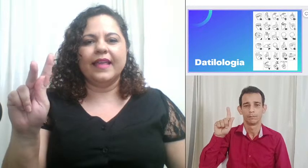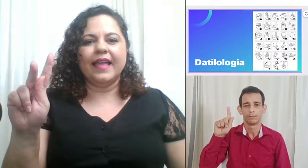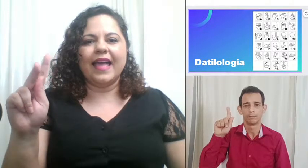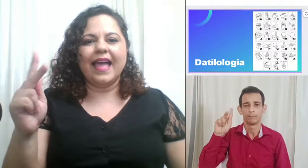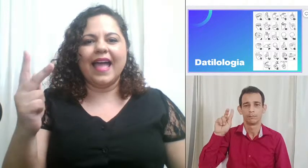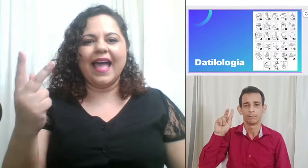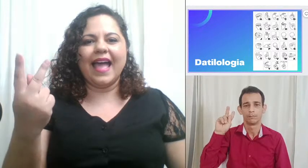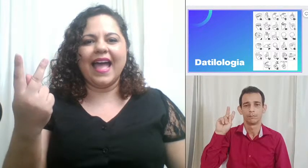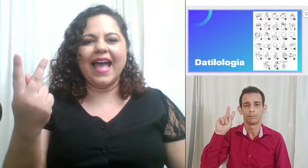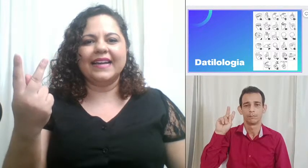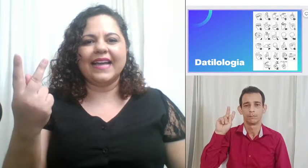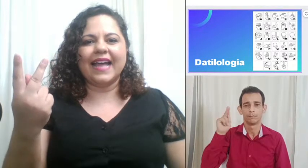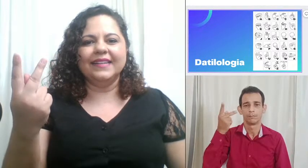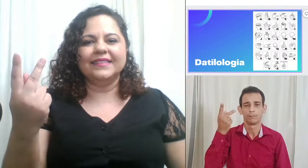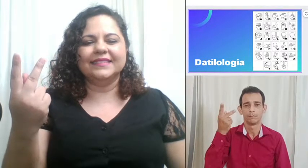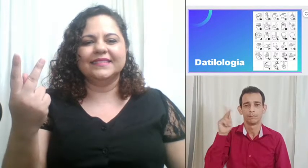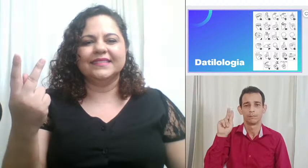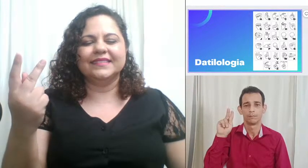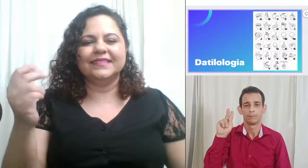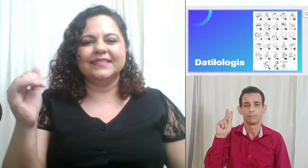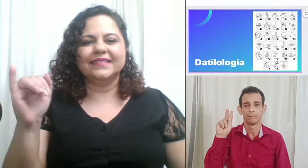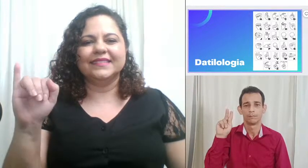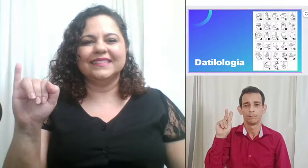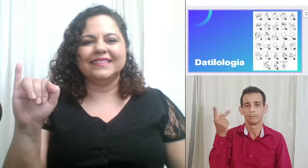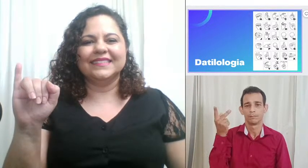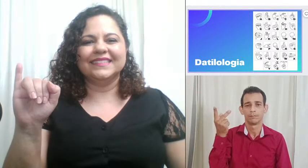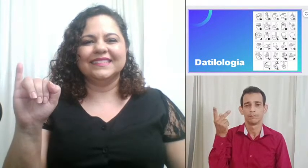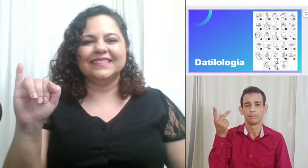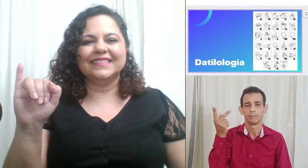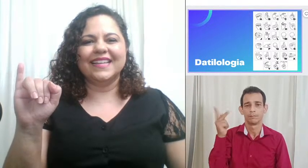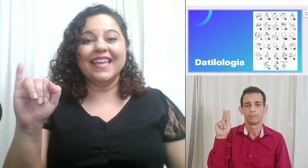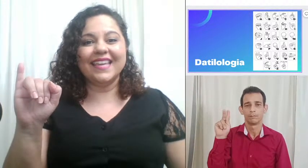H I